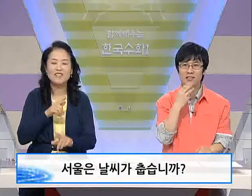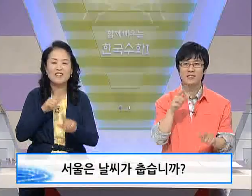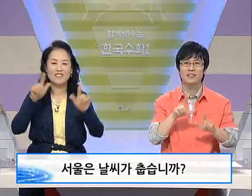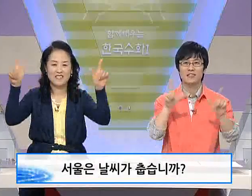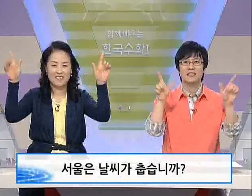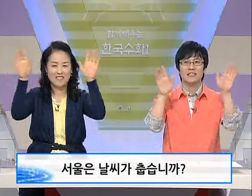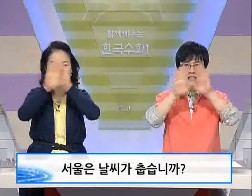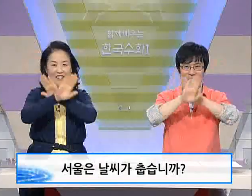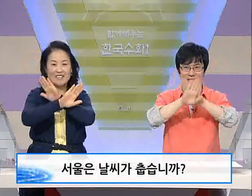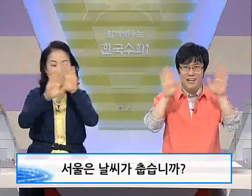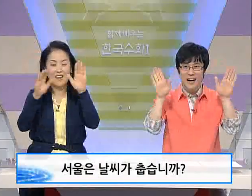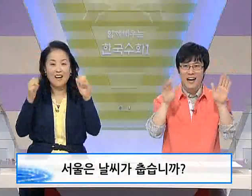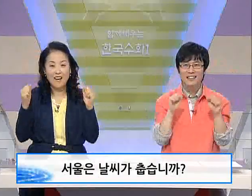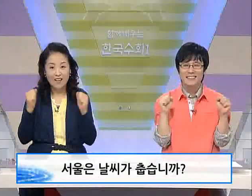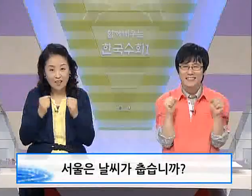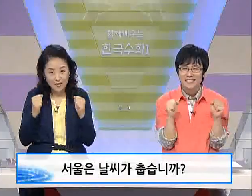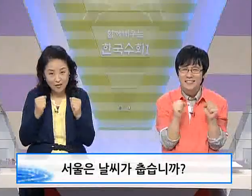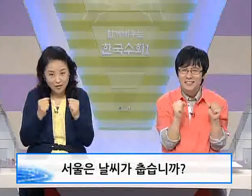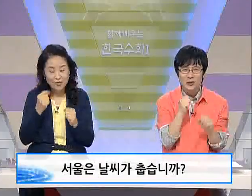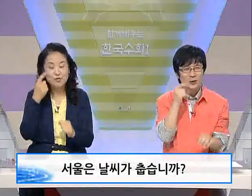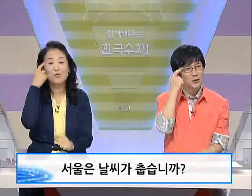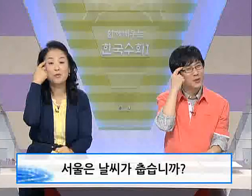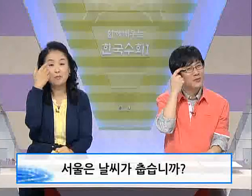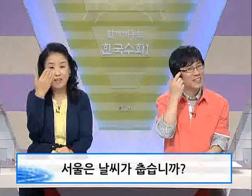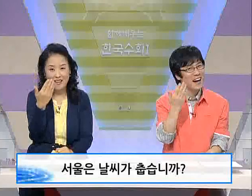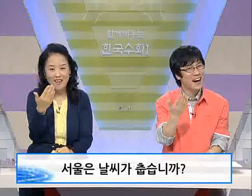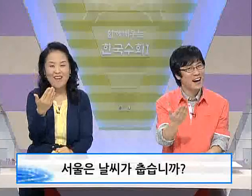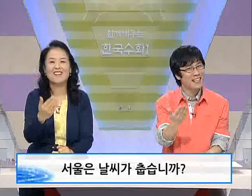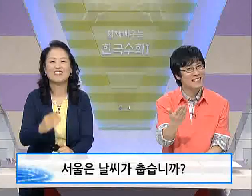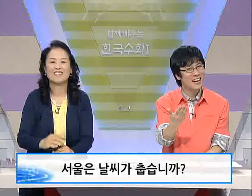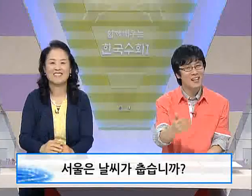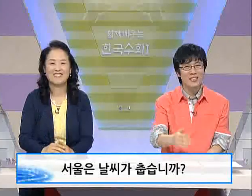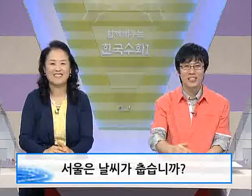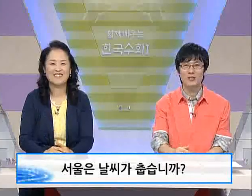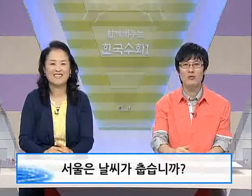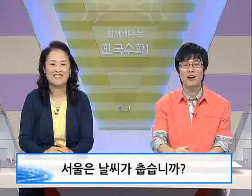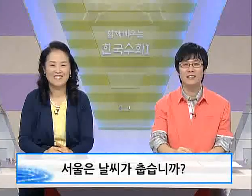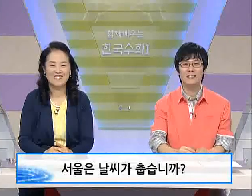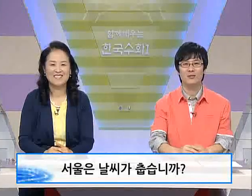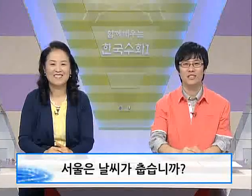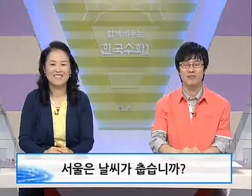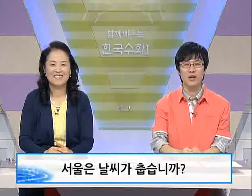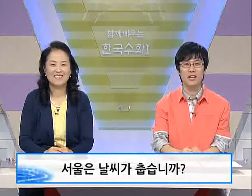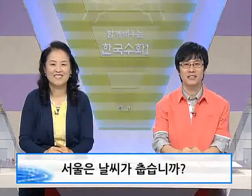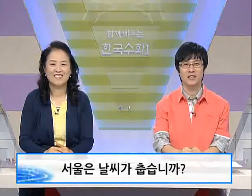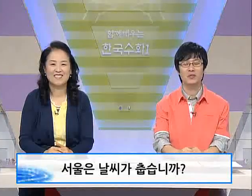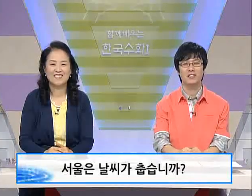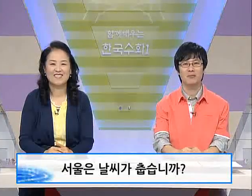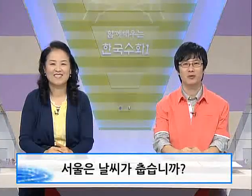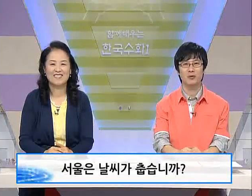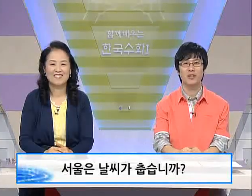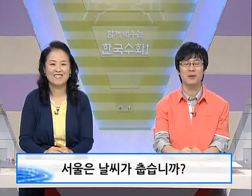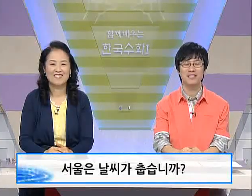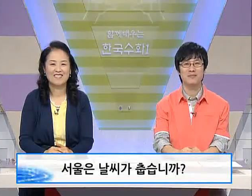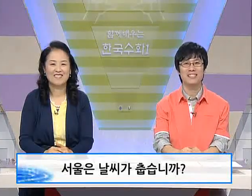서울은 날씨가 춥습니까? 자, 이 수화를 우리 김다윤 학생이 혼자서 한 번 표현해 보겠습니다.